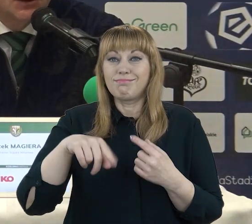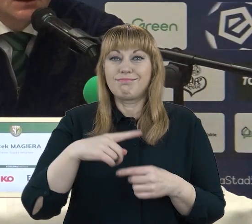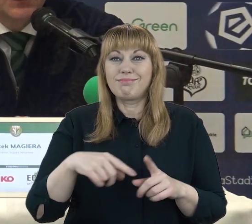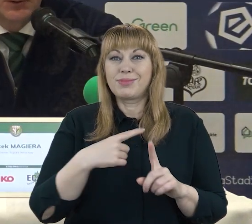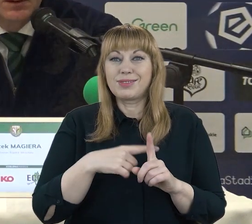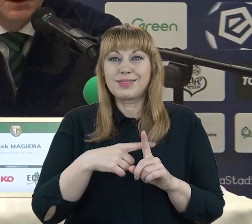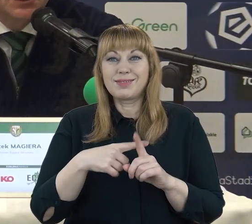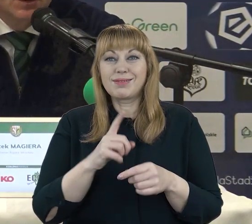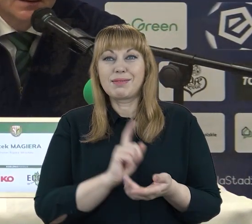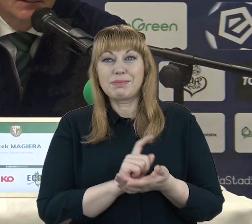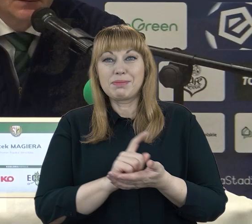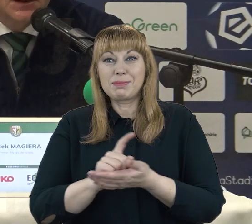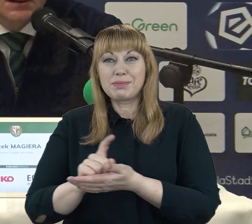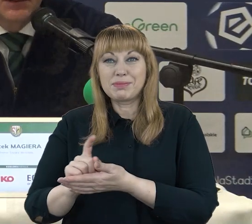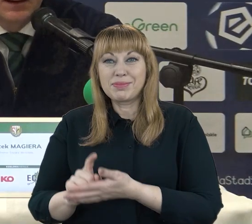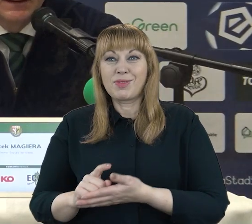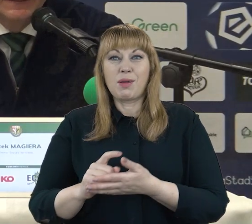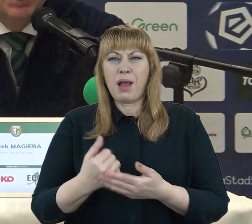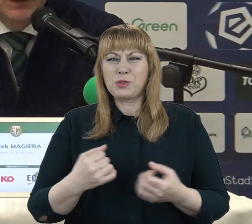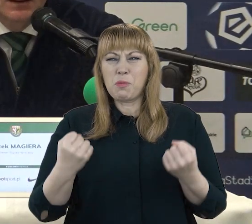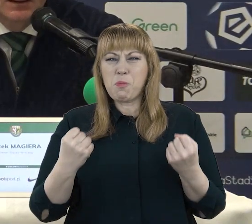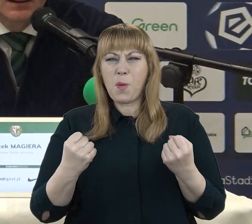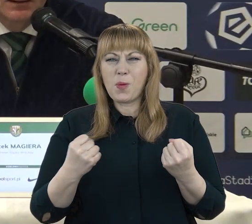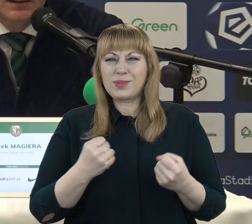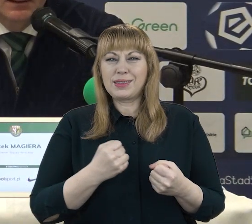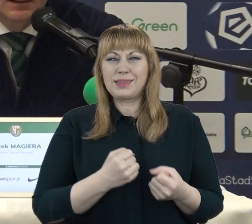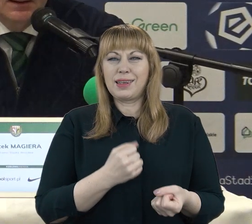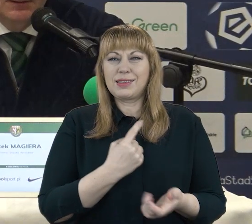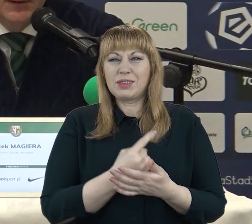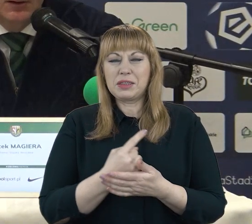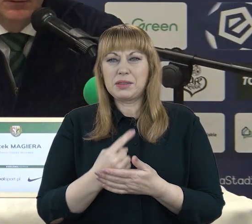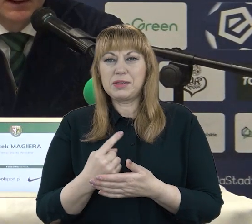zwycięstwa, dobre mecze okazały, zwycięstwa, tak jak w Krakowie.